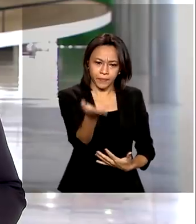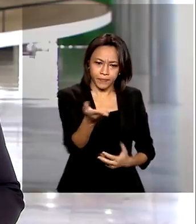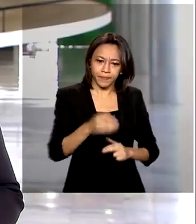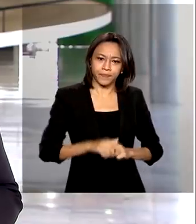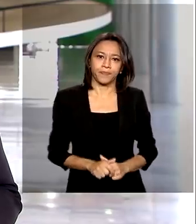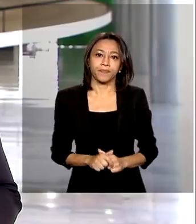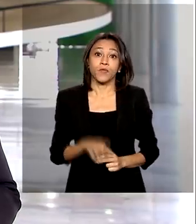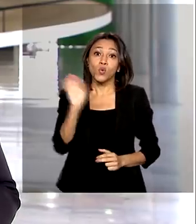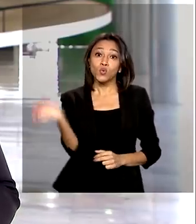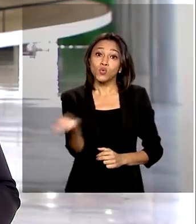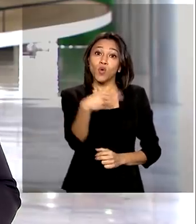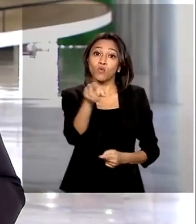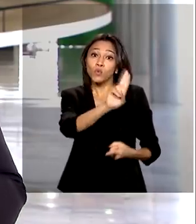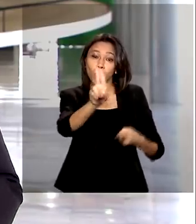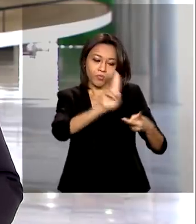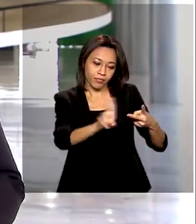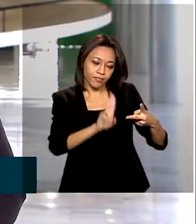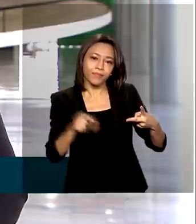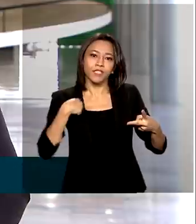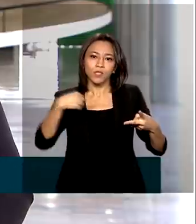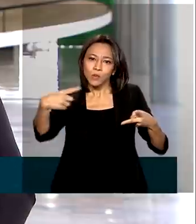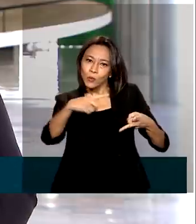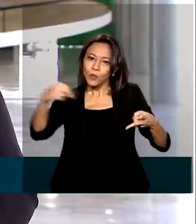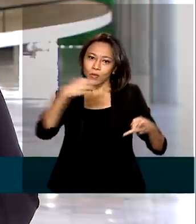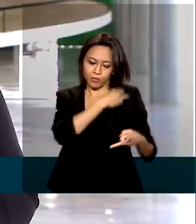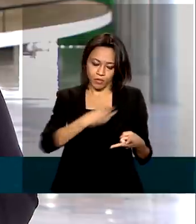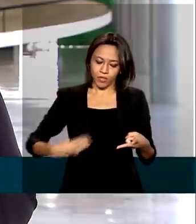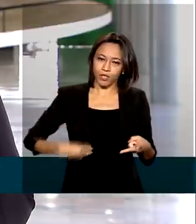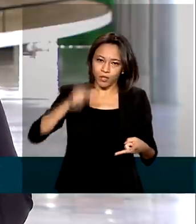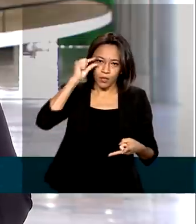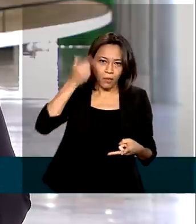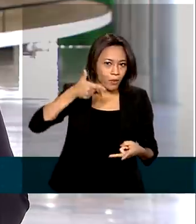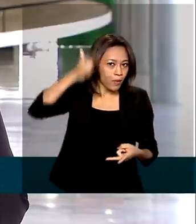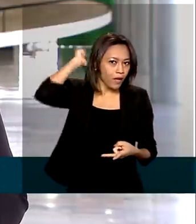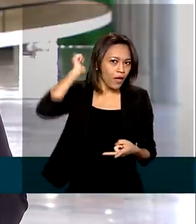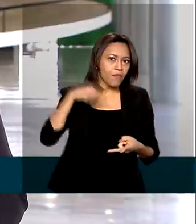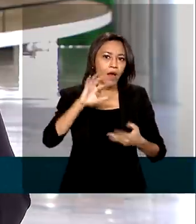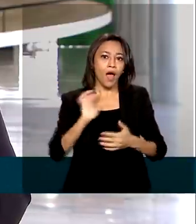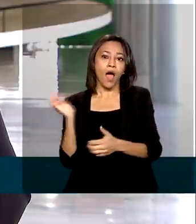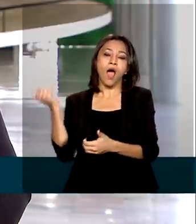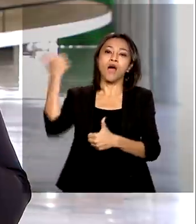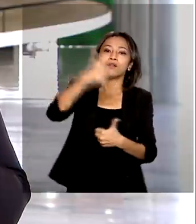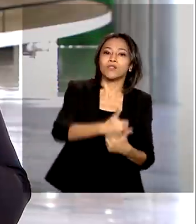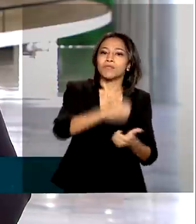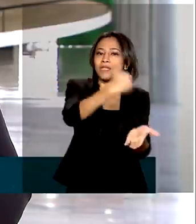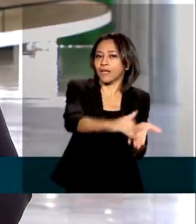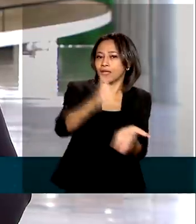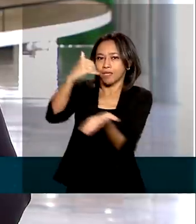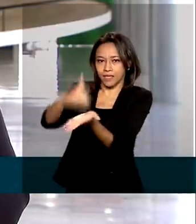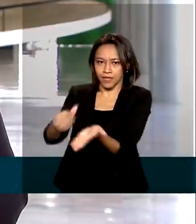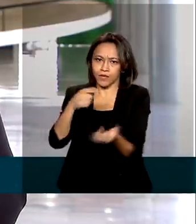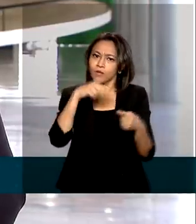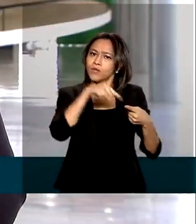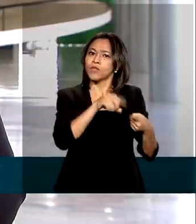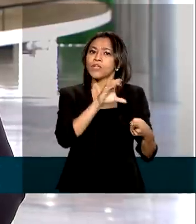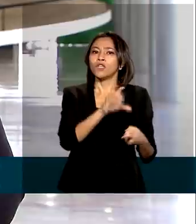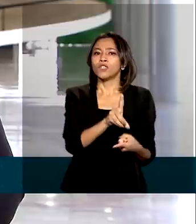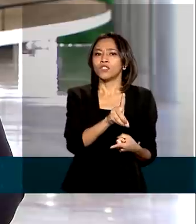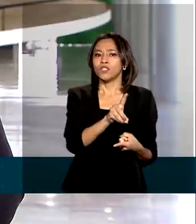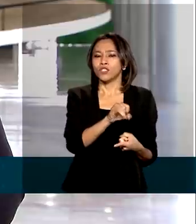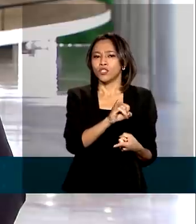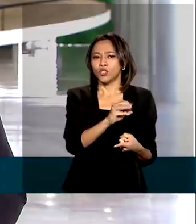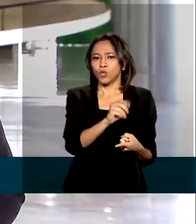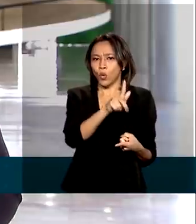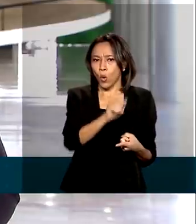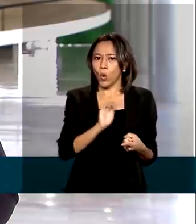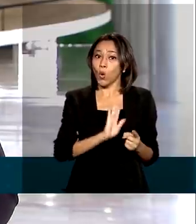Os novos nomes indicados pelo ministro da Economia, Paulo Guedes, para assumirem secretarias são os seguintes. Diogo Macó, para assumir